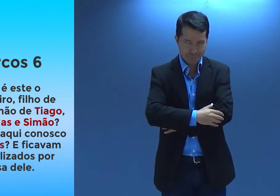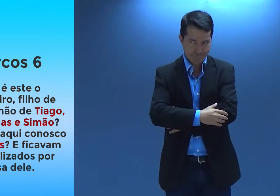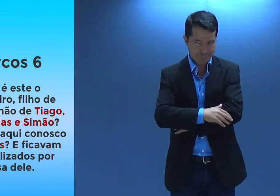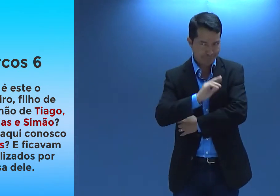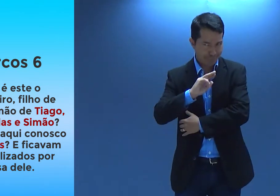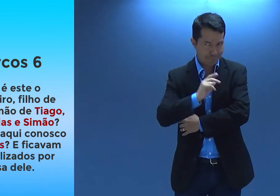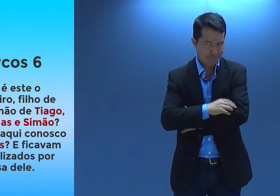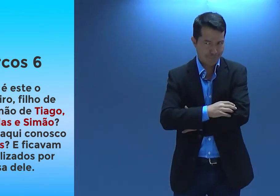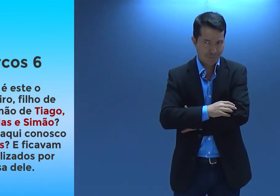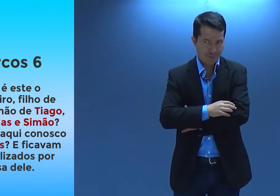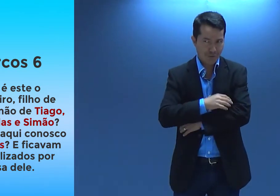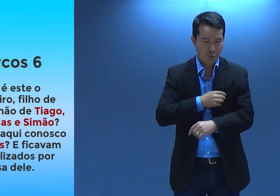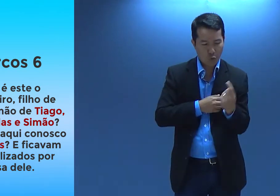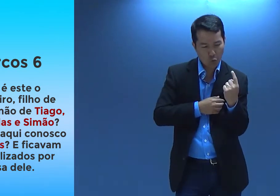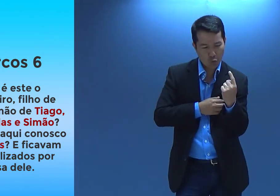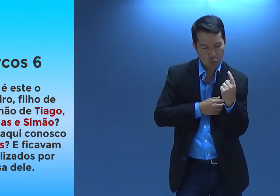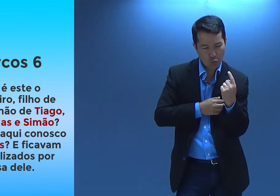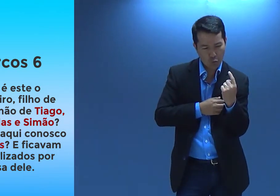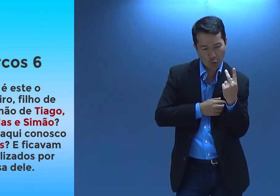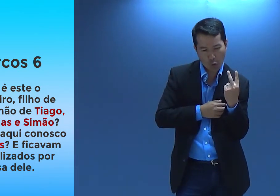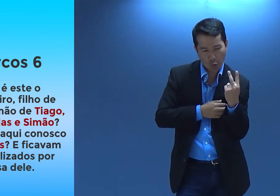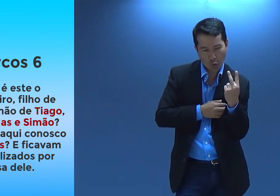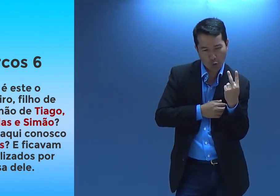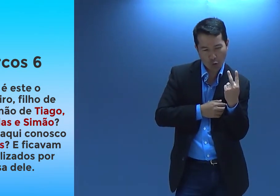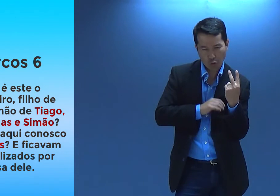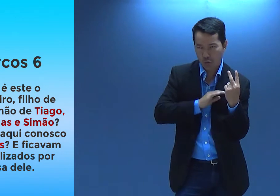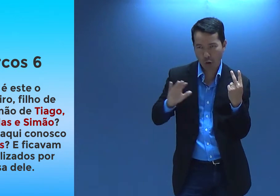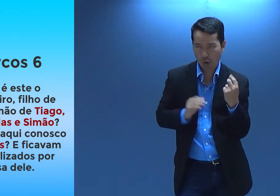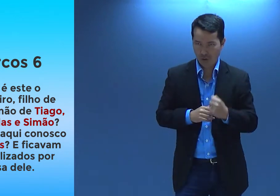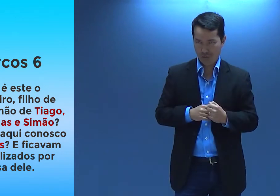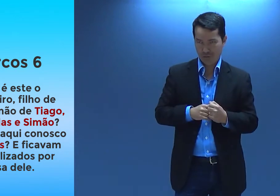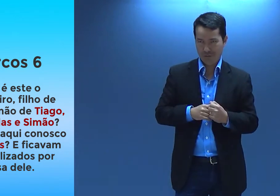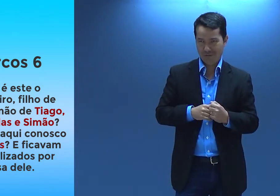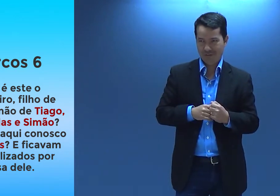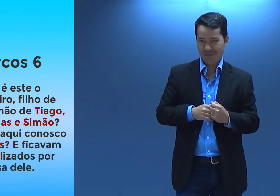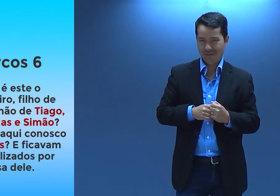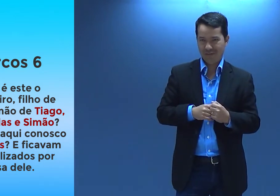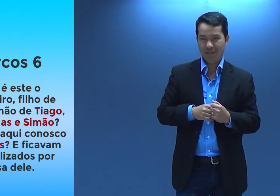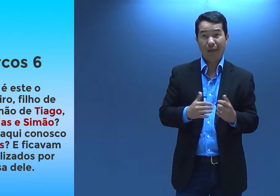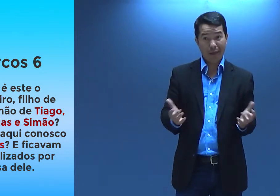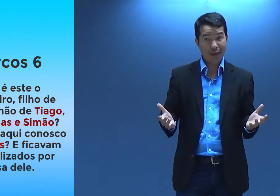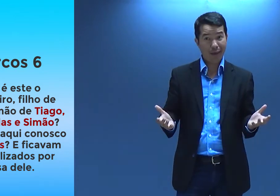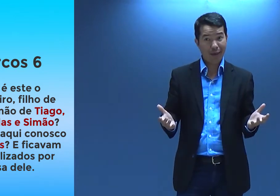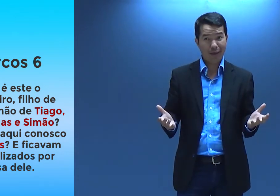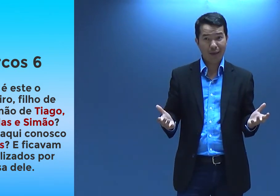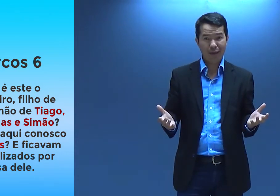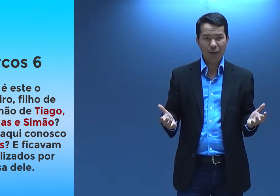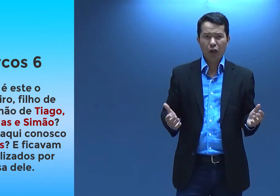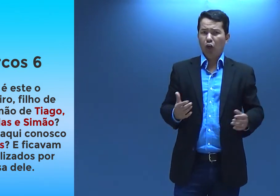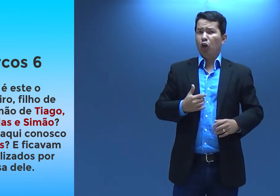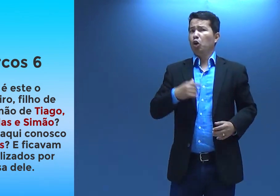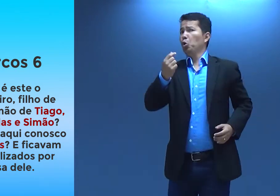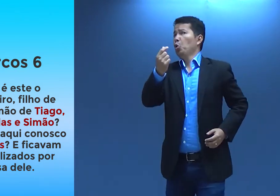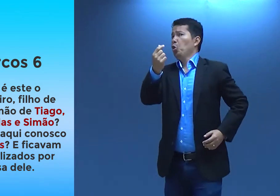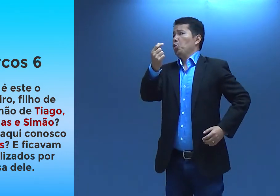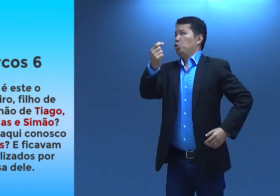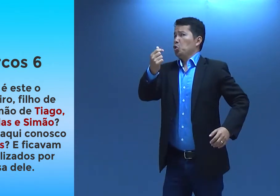Hoje, é diferente, né? Um filho, dois, só. Não é? Ai,